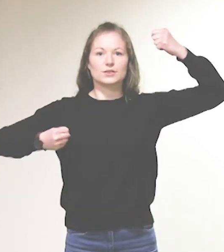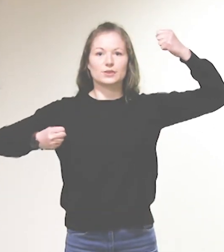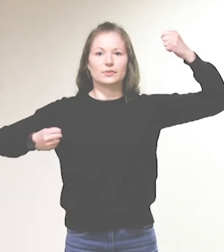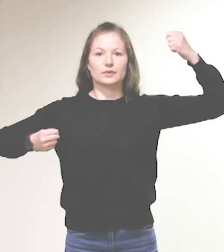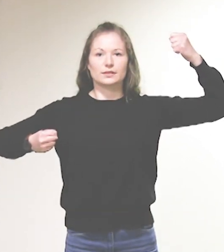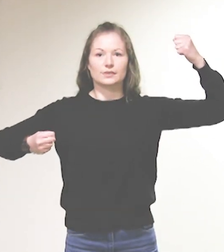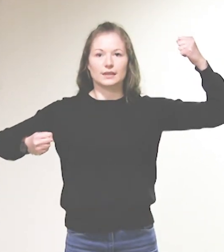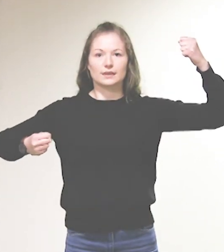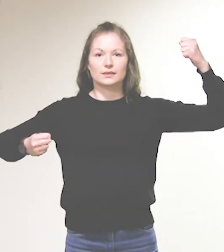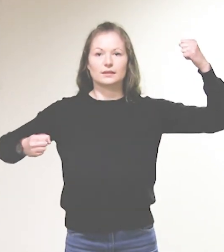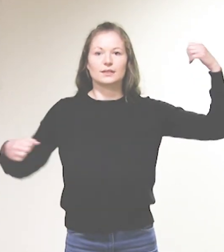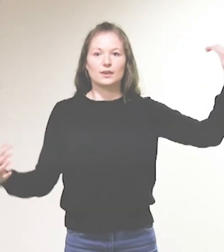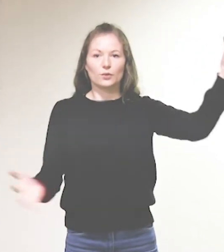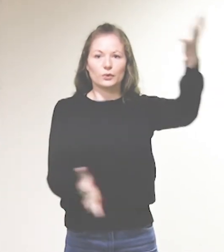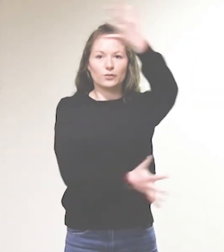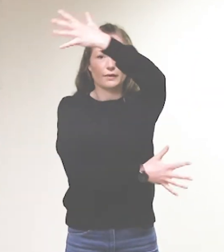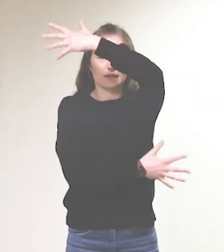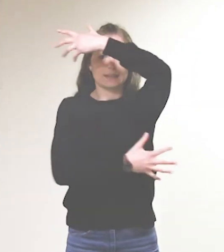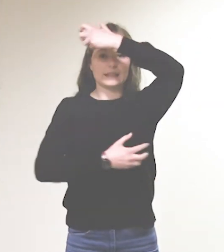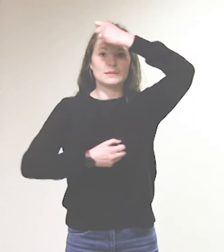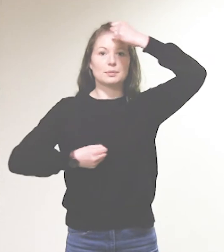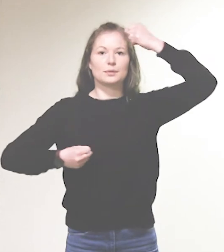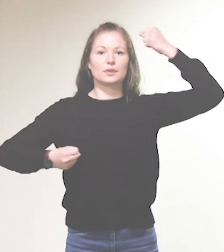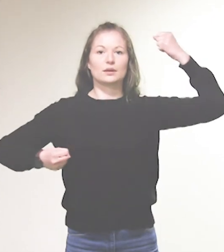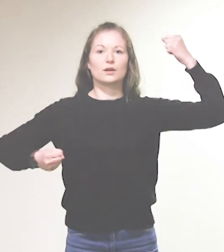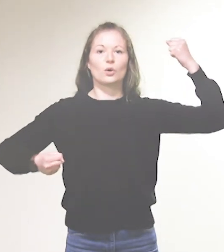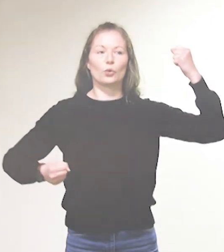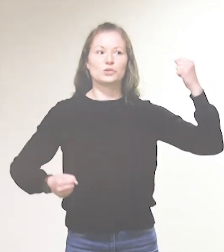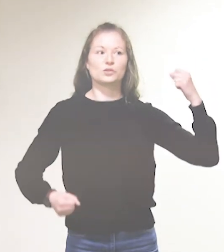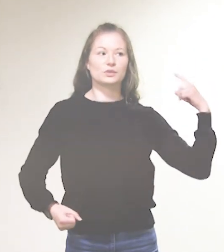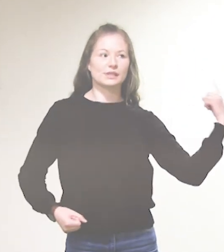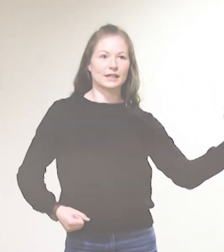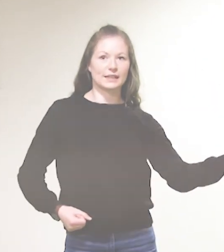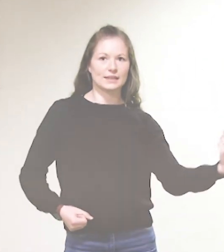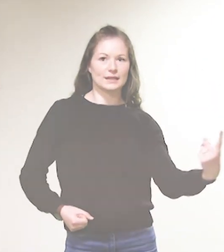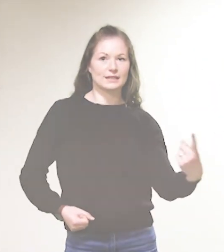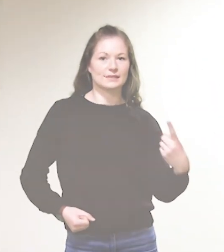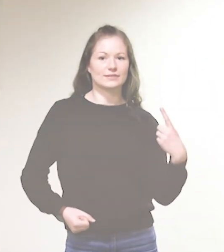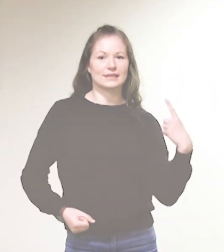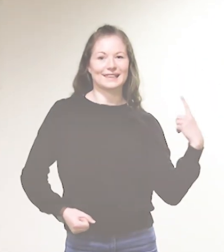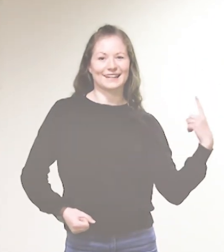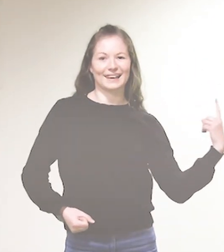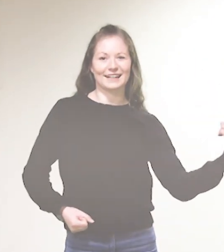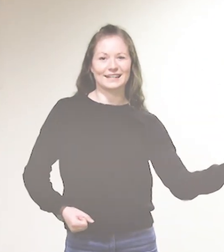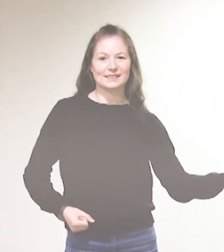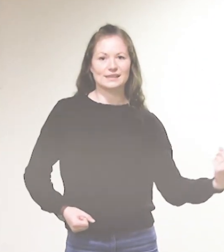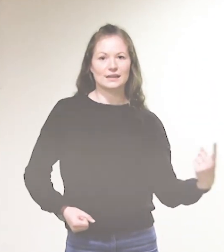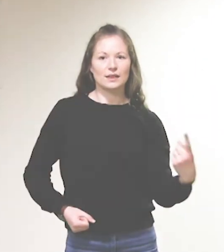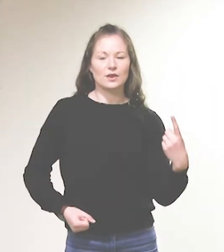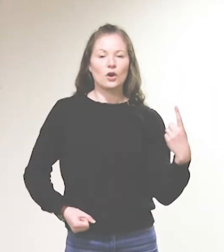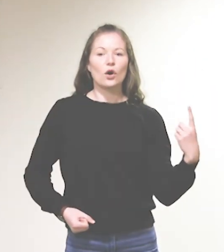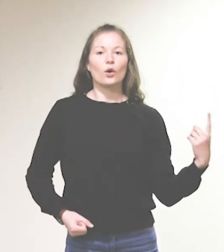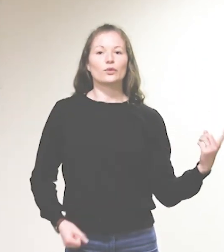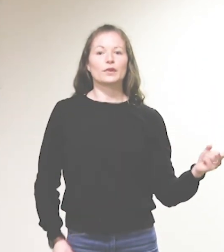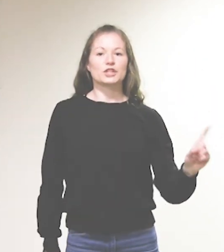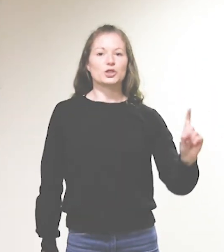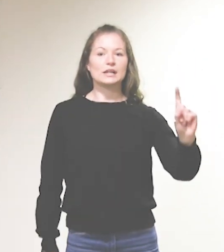Schuld von uns weg. Und vergib uns unsere. Ist wieder der Kreis. Und für die Schuld